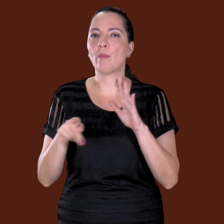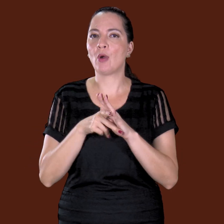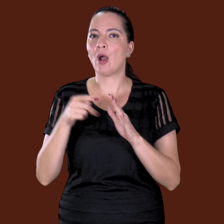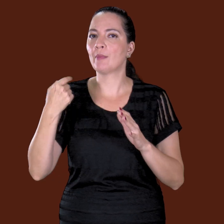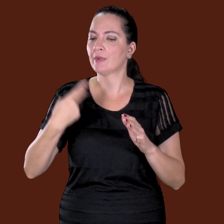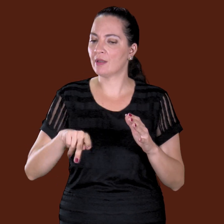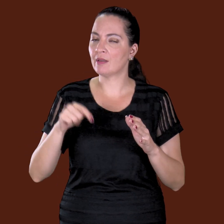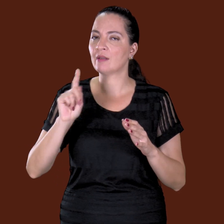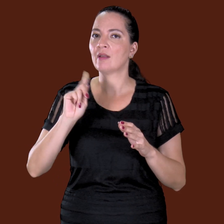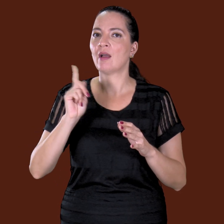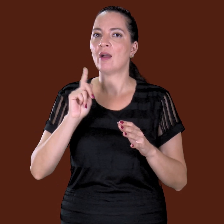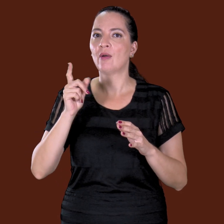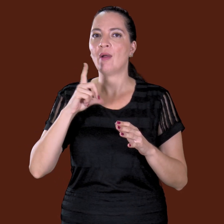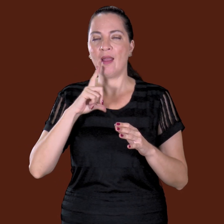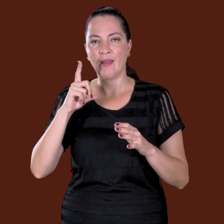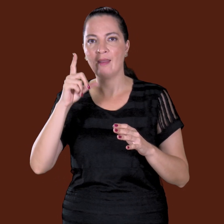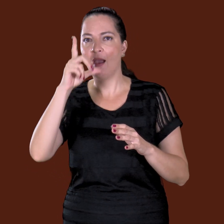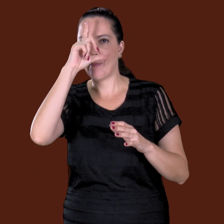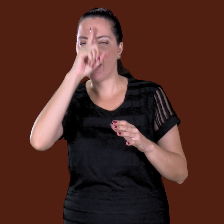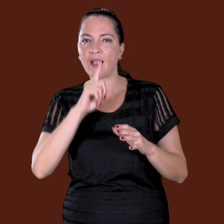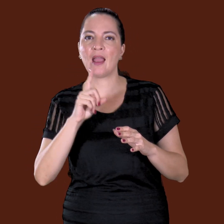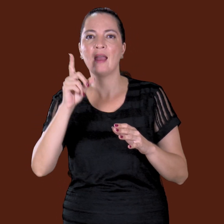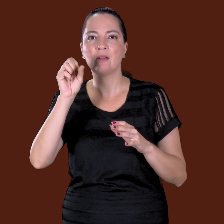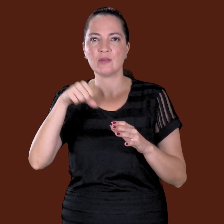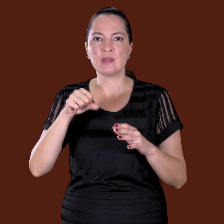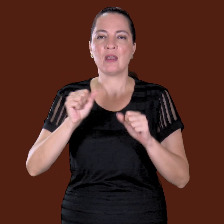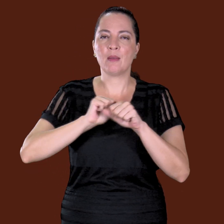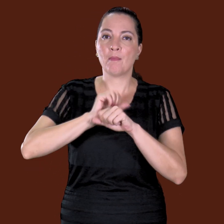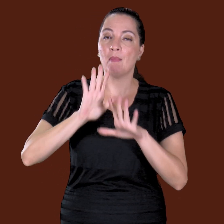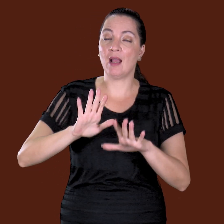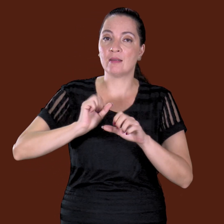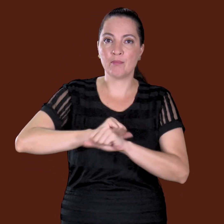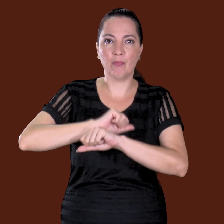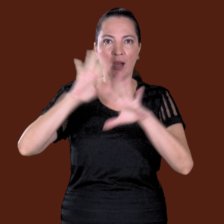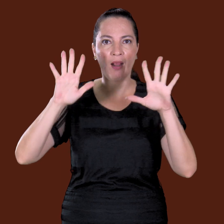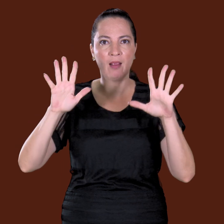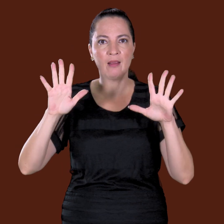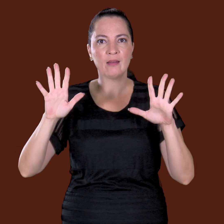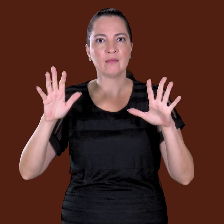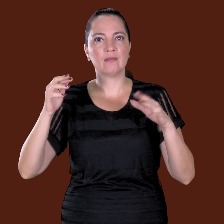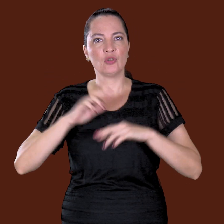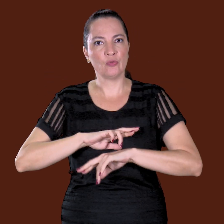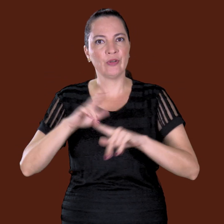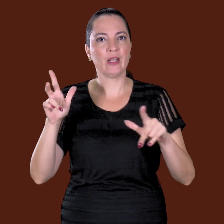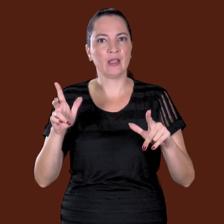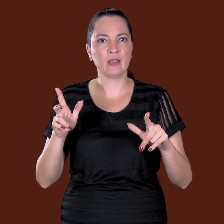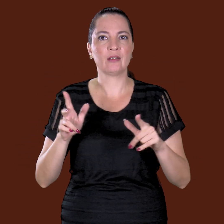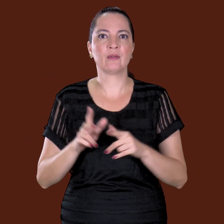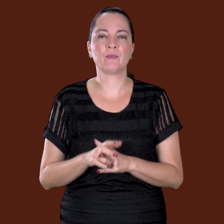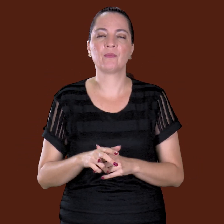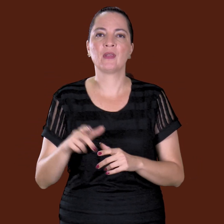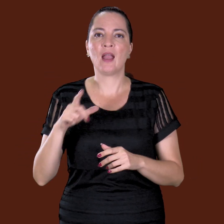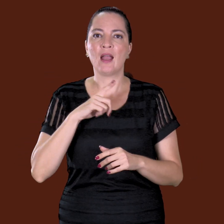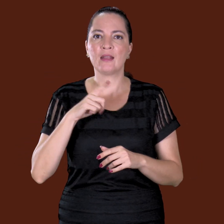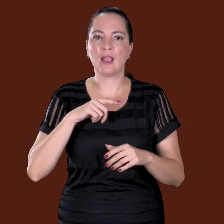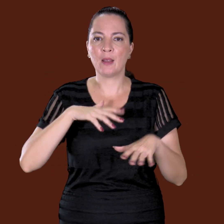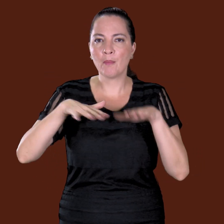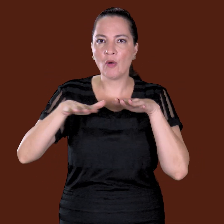é roxo, mas não é o daqui não, o amarelo, mas não é o daqui não, é bonito, é cintilante, é diferente, né, aí fez um movimento, a gente